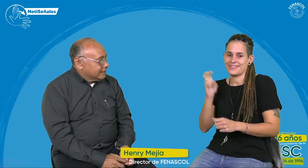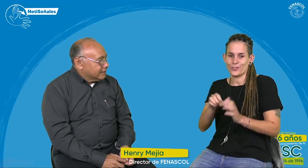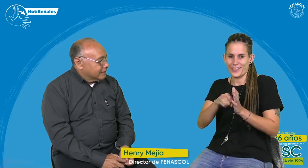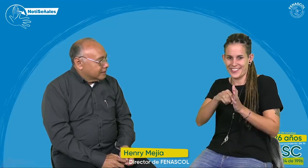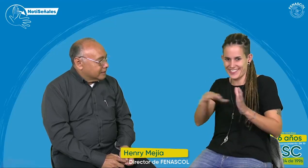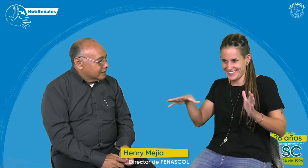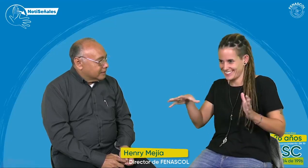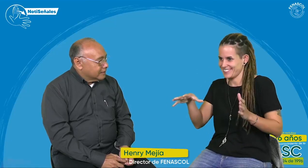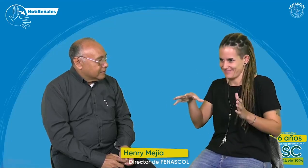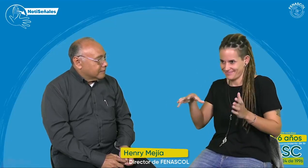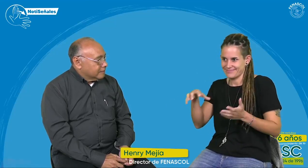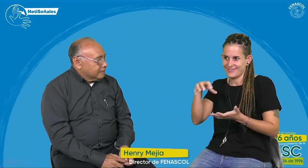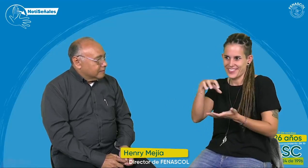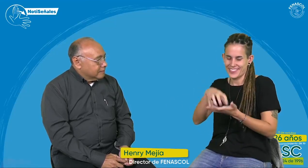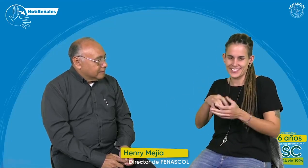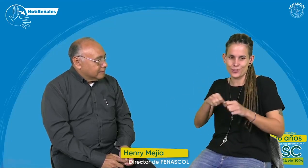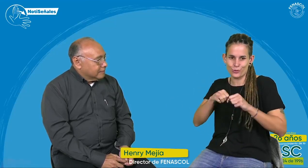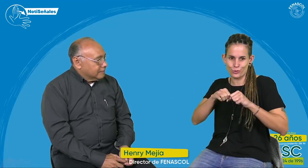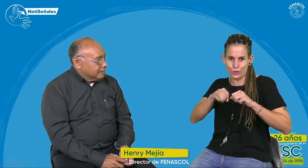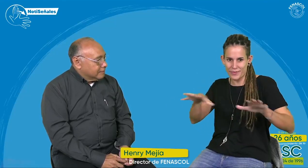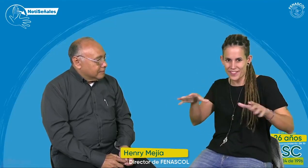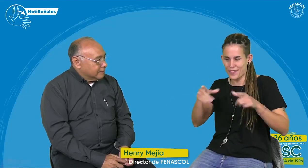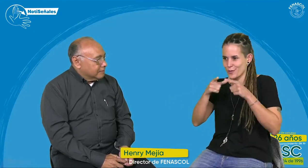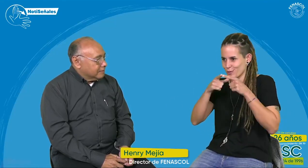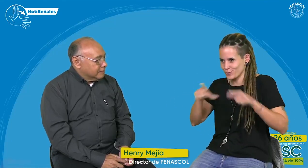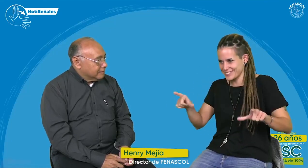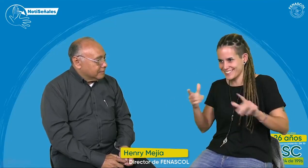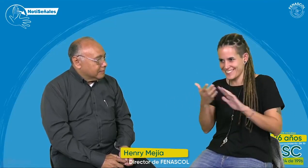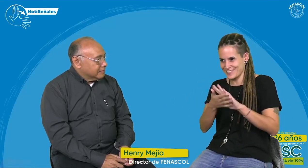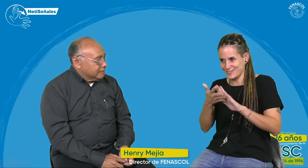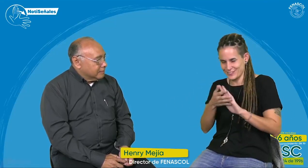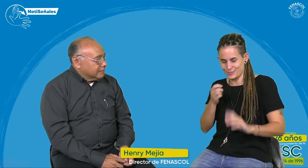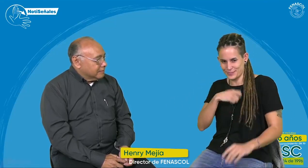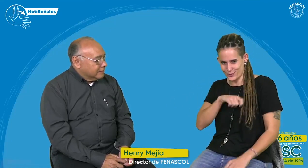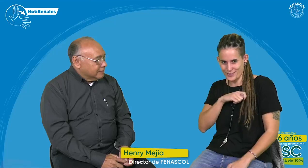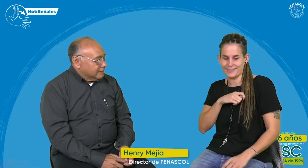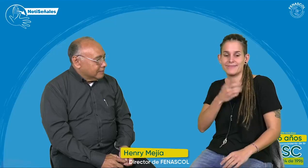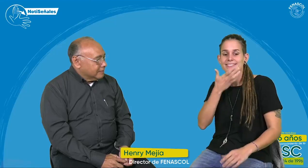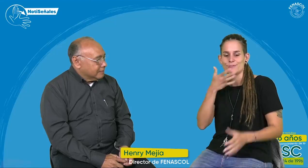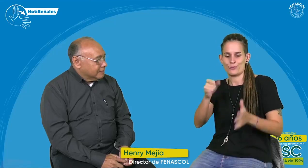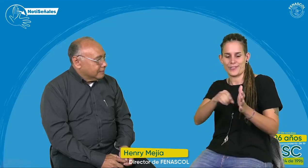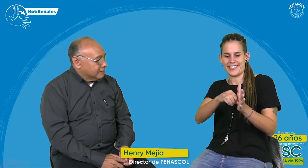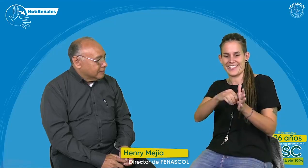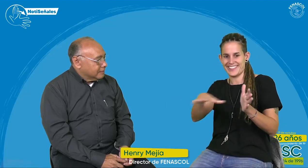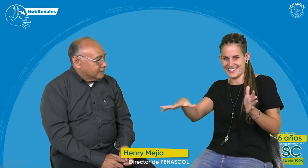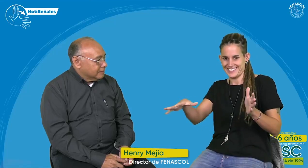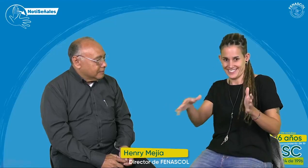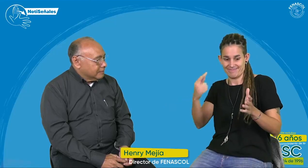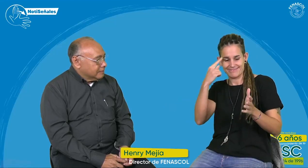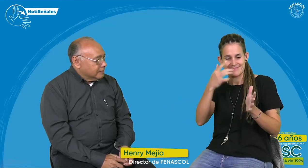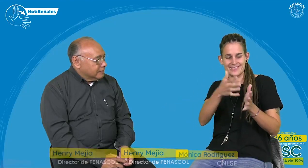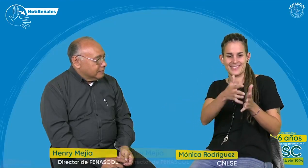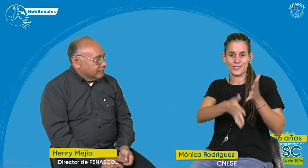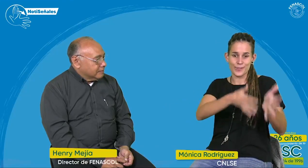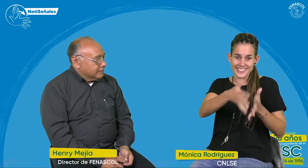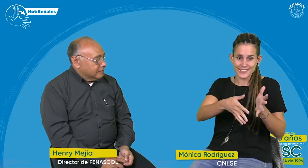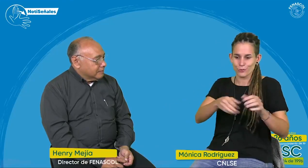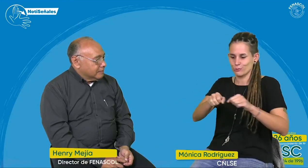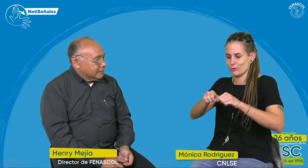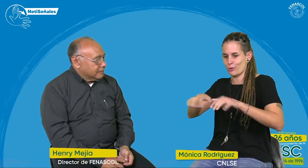durante toda esta semana. Efectivamente vengo del CENELSE, del Centro de Normalización Lingüística de la Lengua de Signos Española. Este es mi